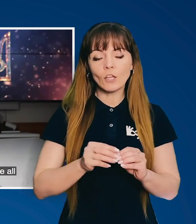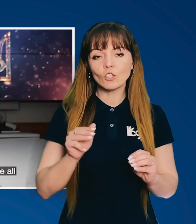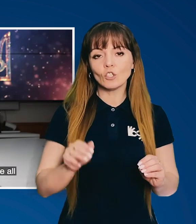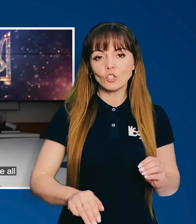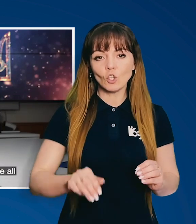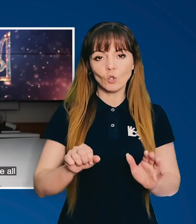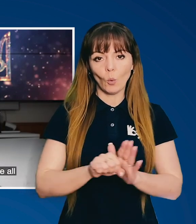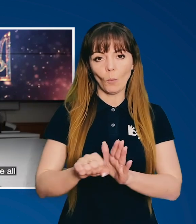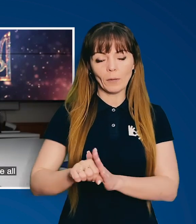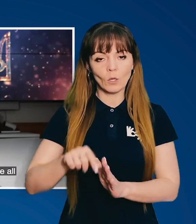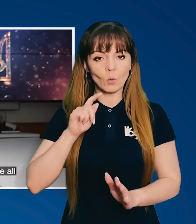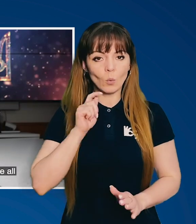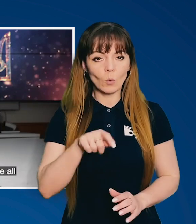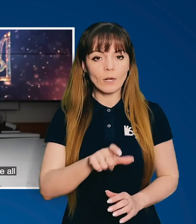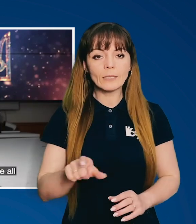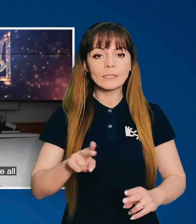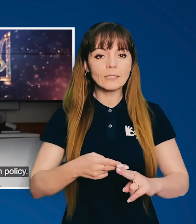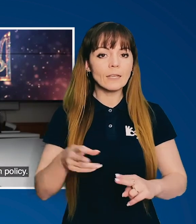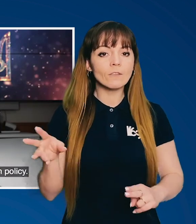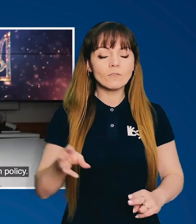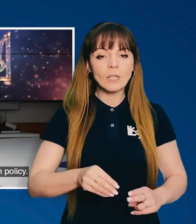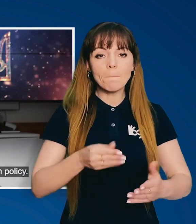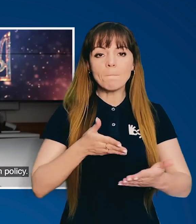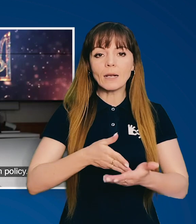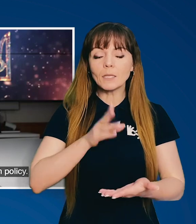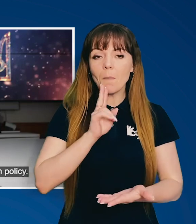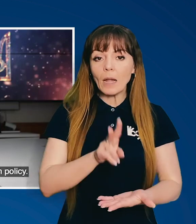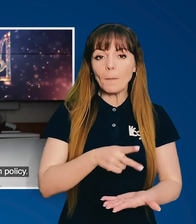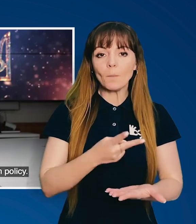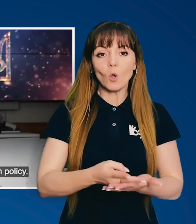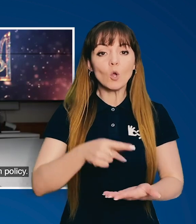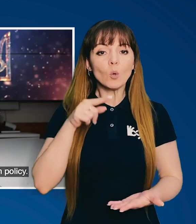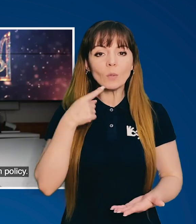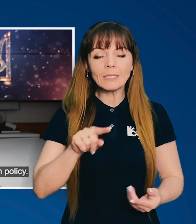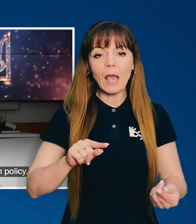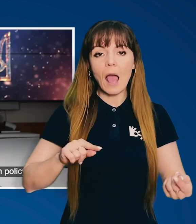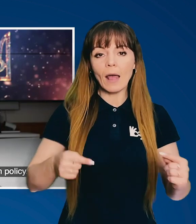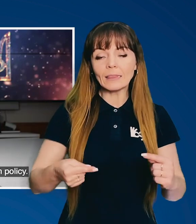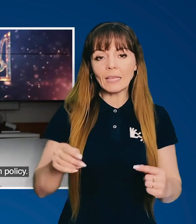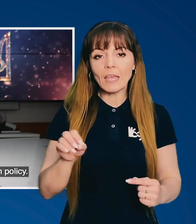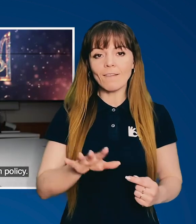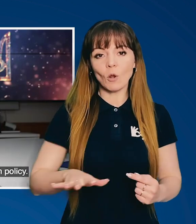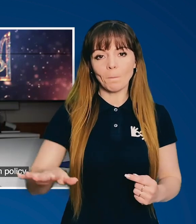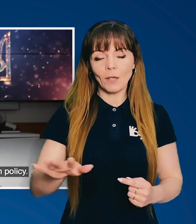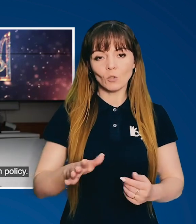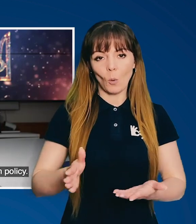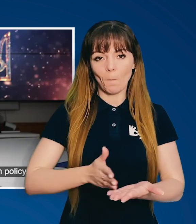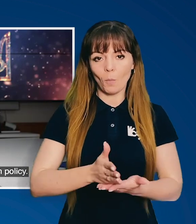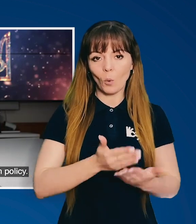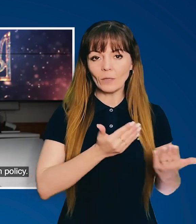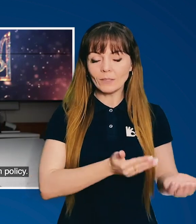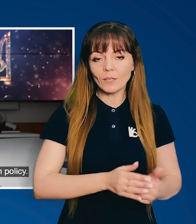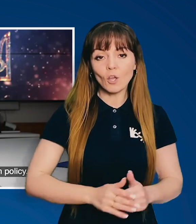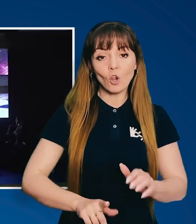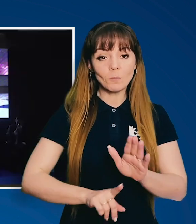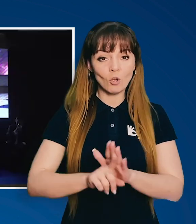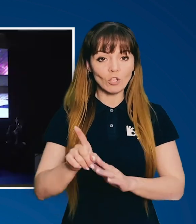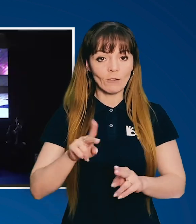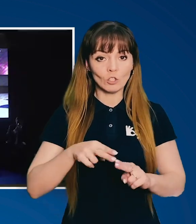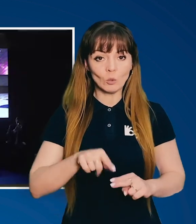десятки тисяч убитих українців. І все це – максимальний прояв російської антиєвропейської політики.